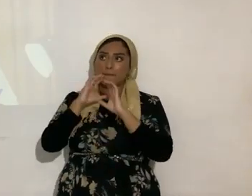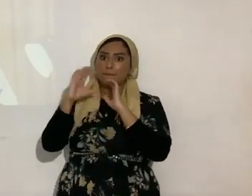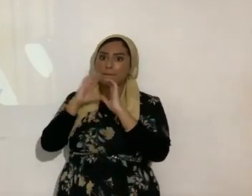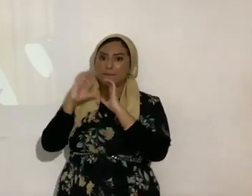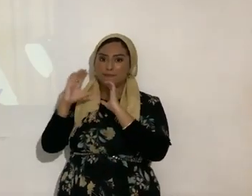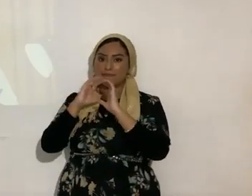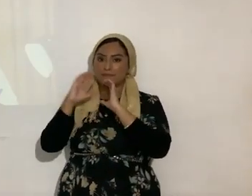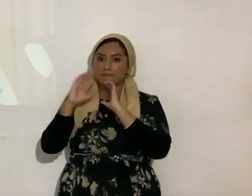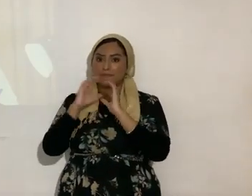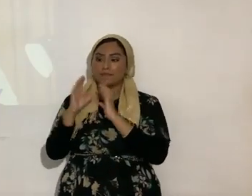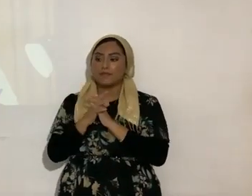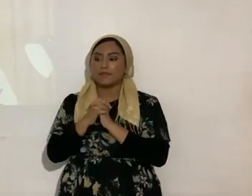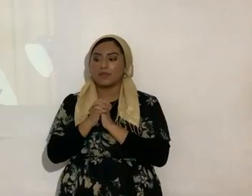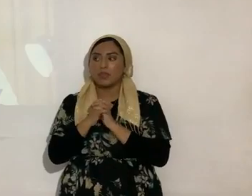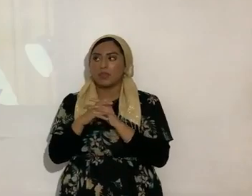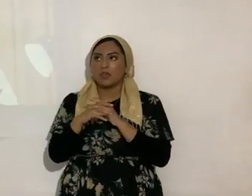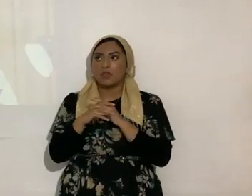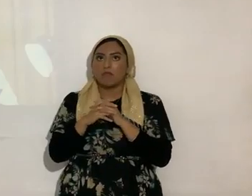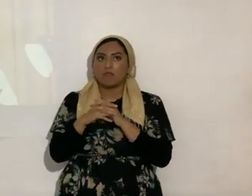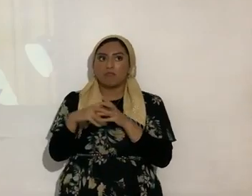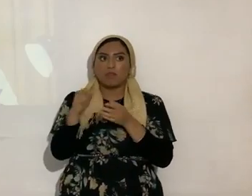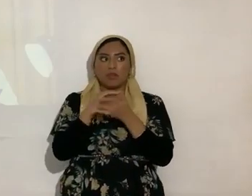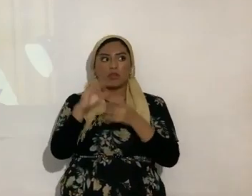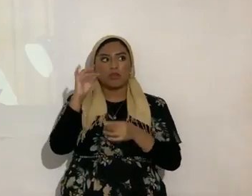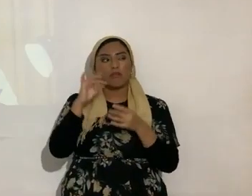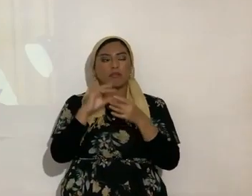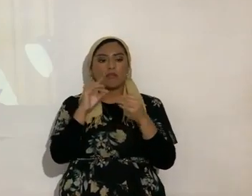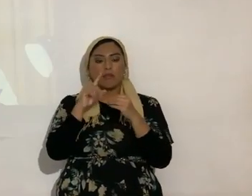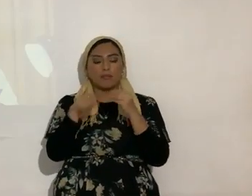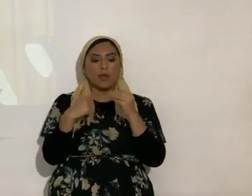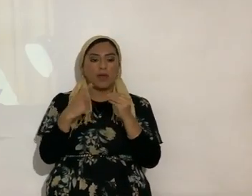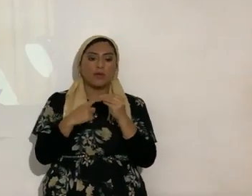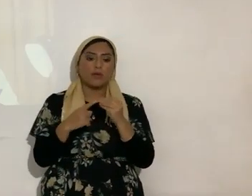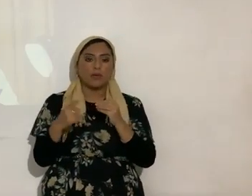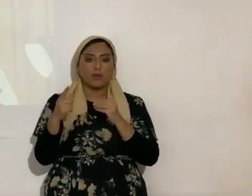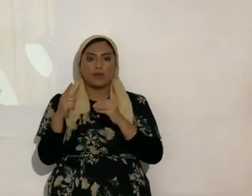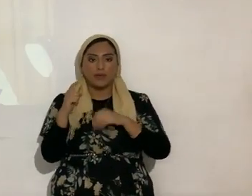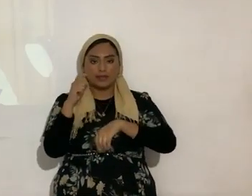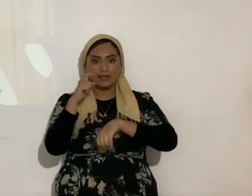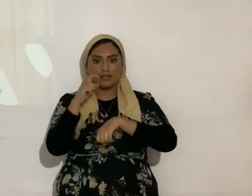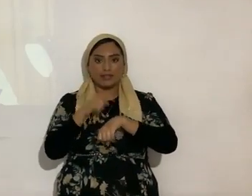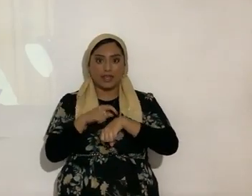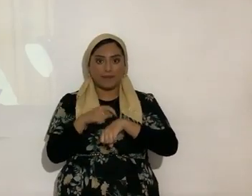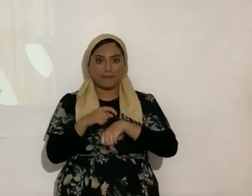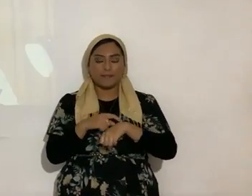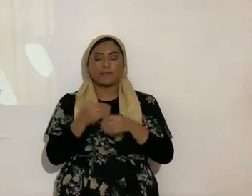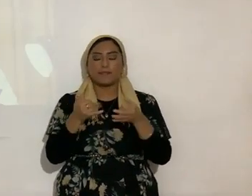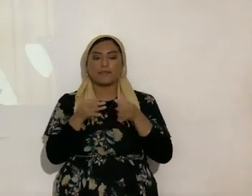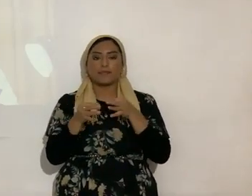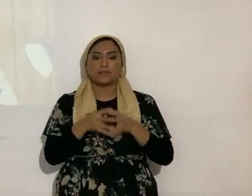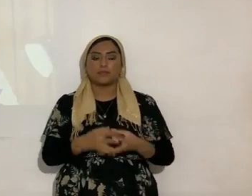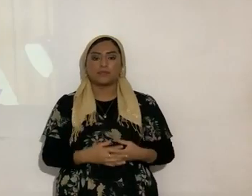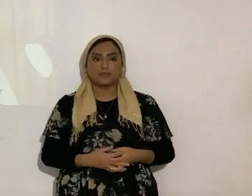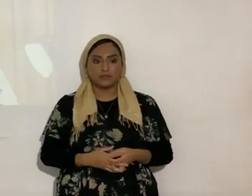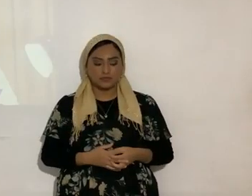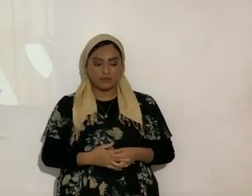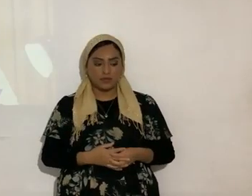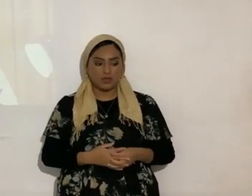de lo intemporal en el tiempo. Si quieren anoten y ahorita les explico. El Raja Codes